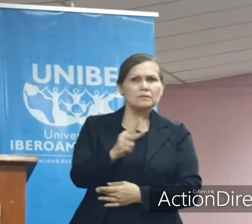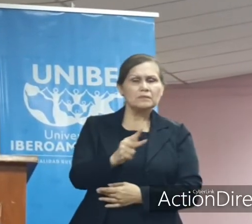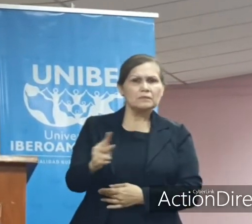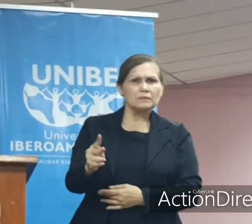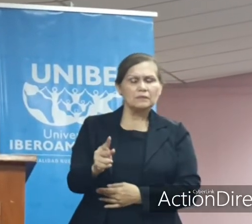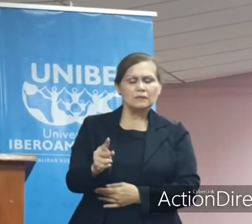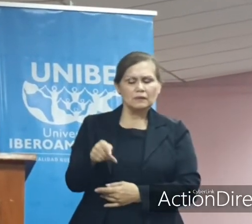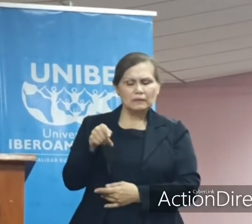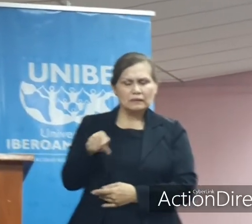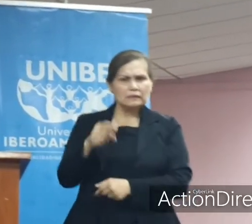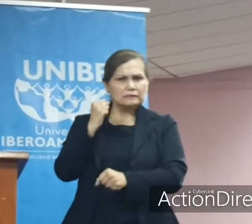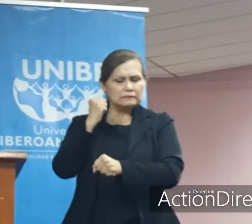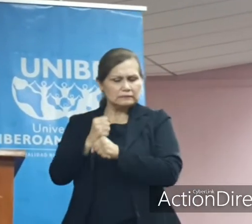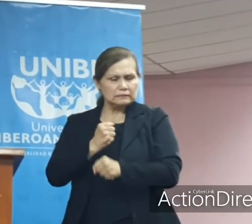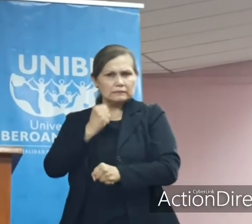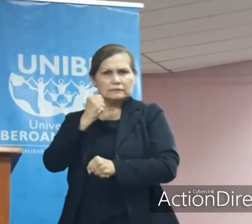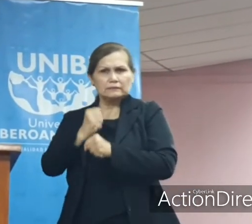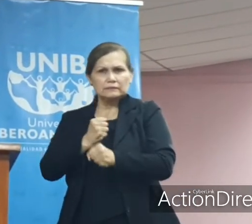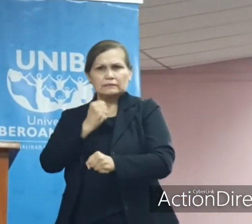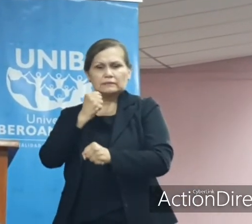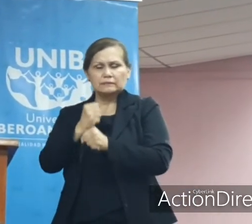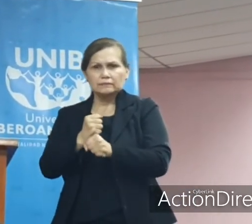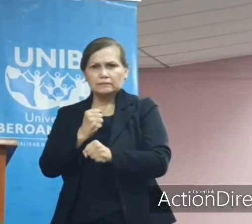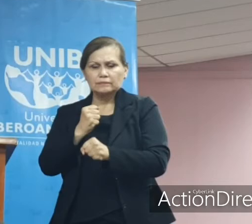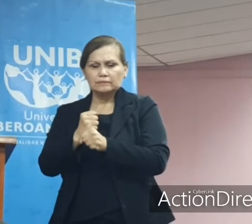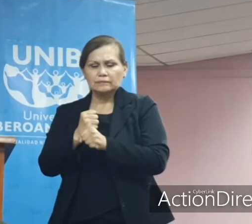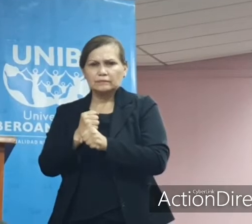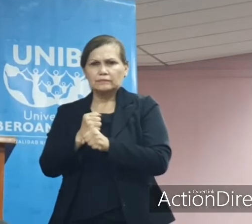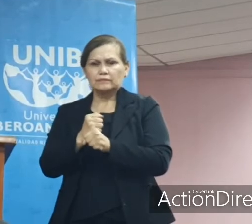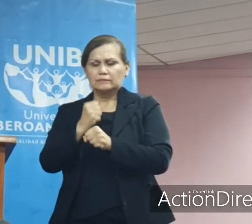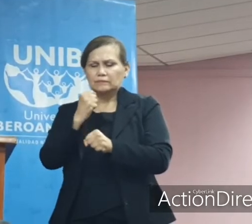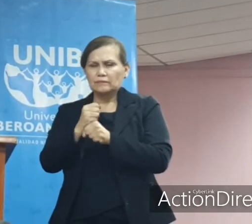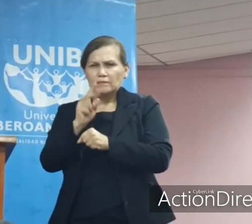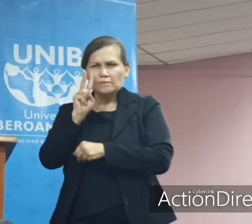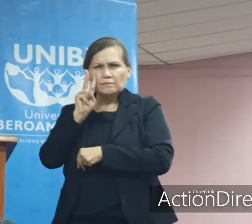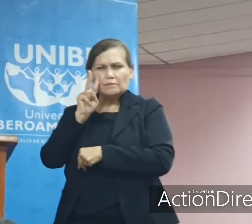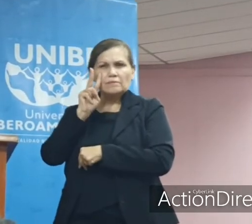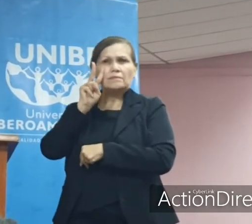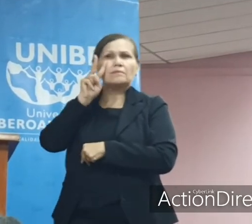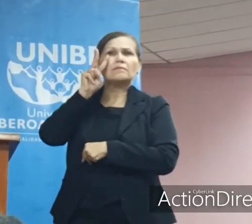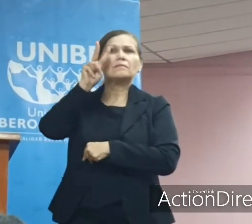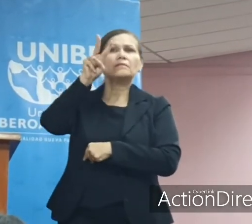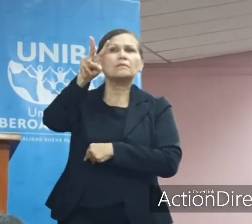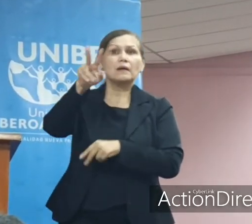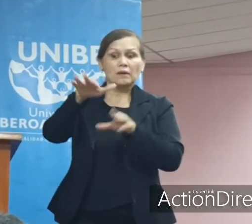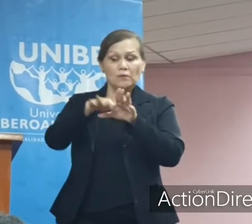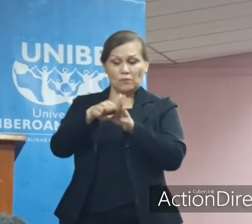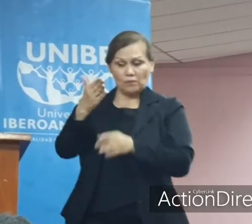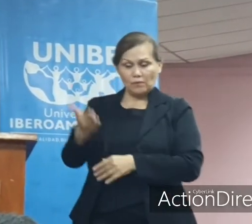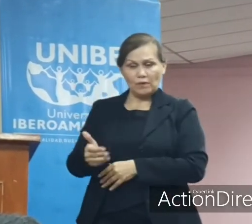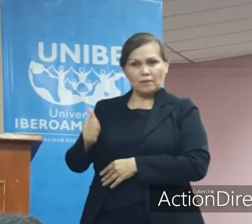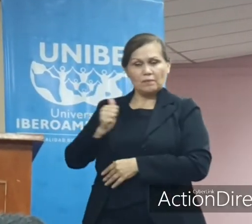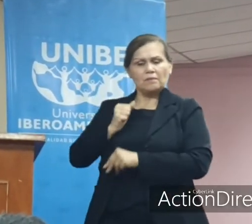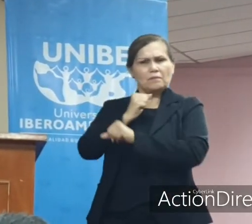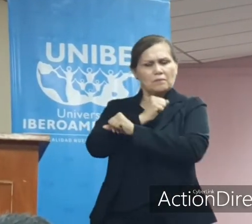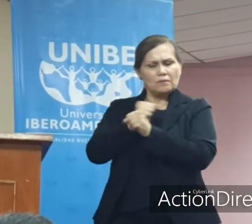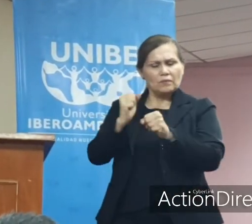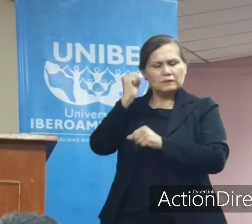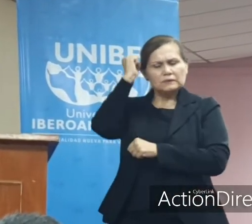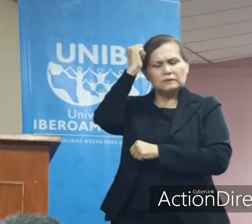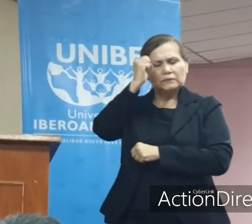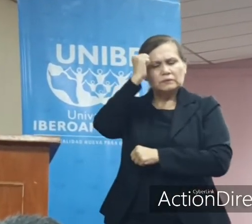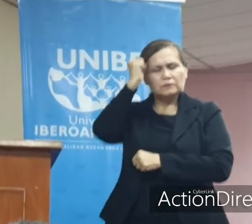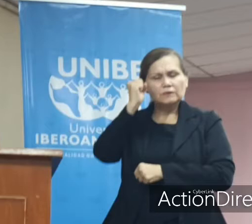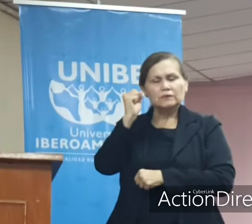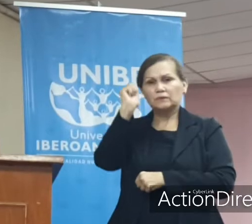con el trabajo, con la mirada visionaria como la tuvo Doña Nidia, puede lograr este sueño